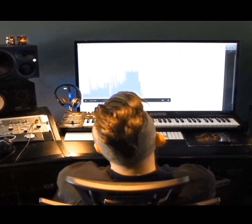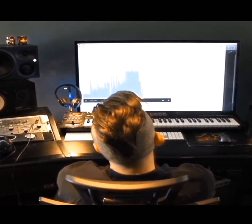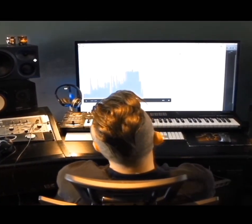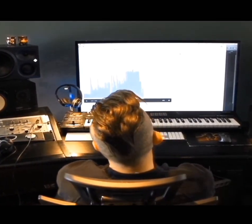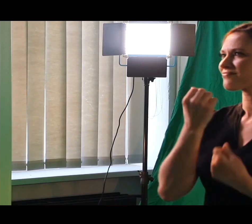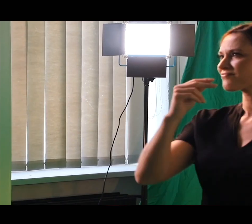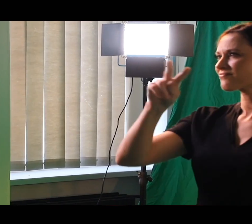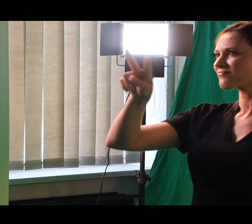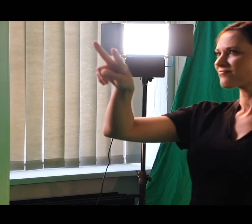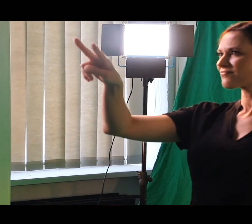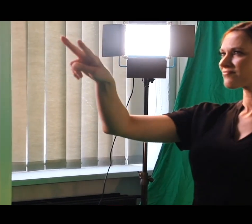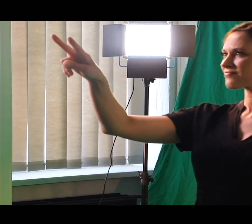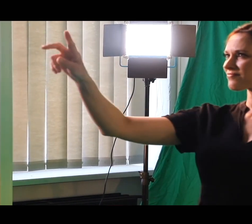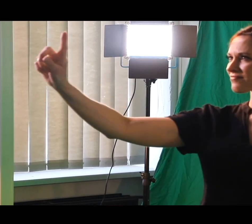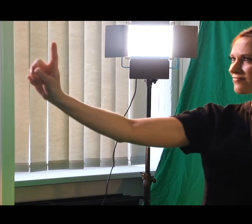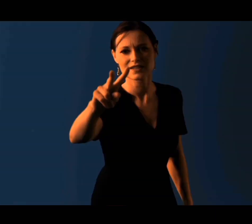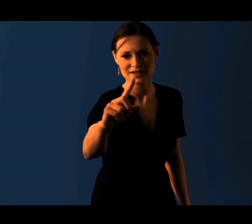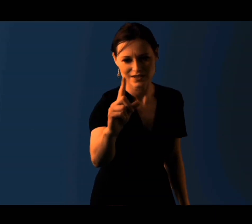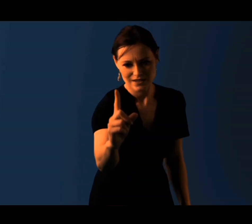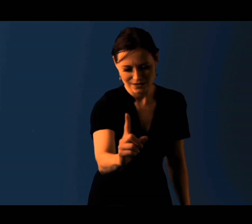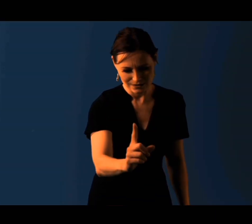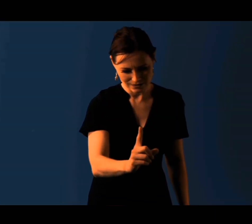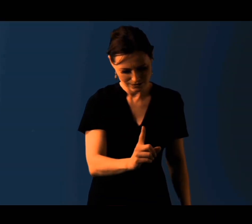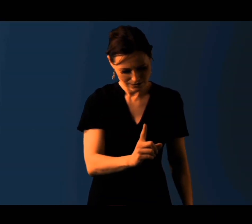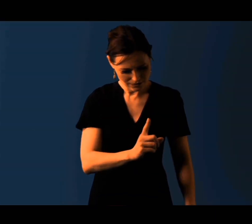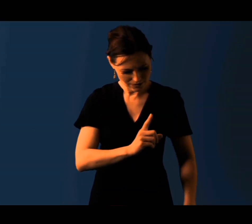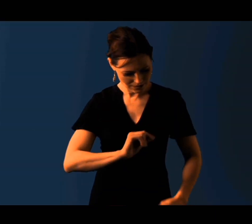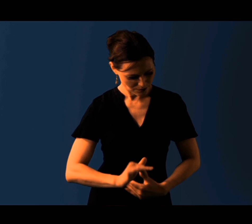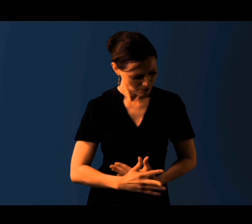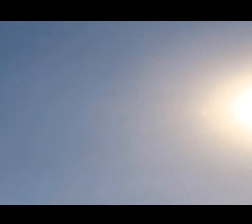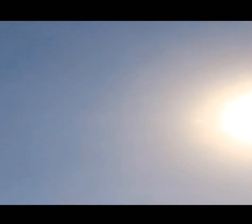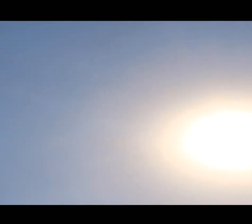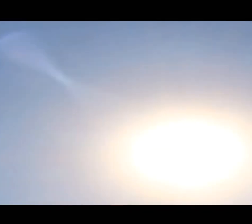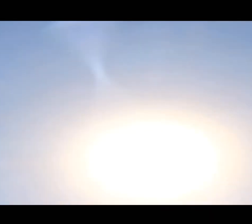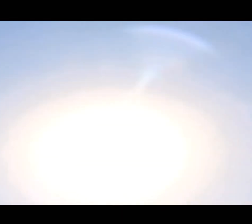Quand j'ai vu dans tes yeux Une lumière éternelle